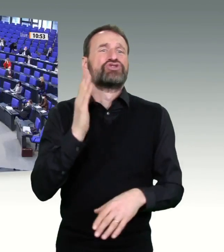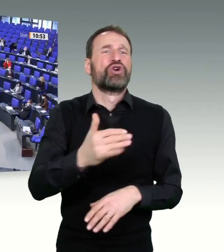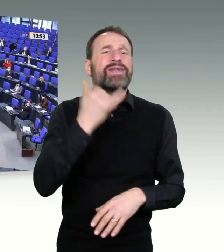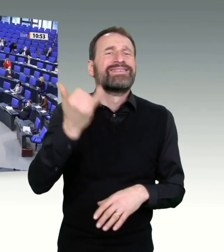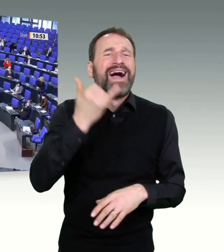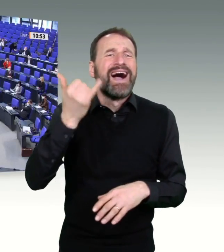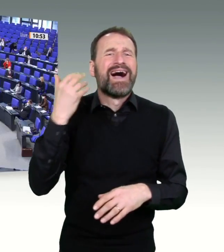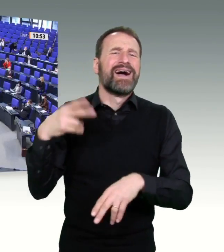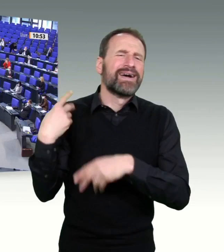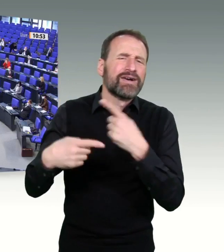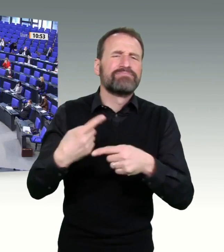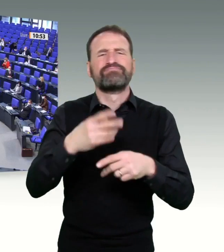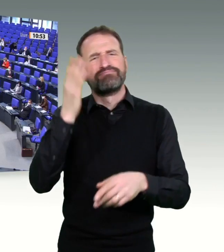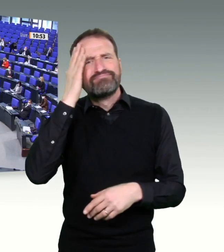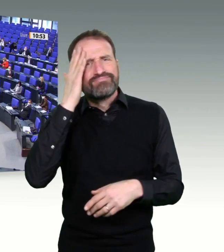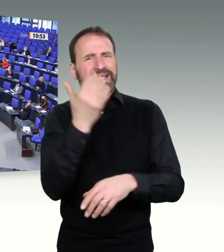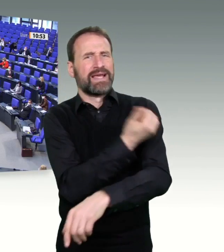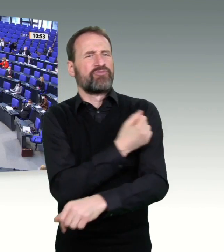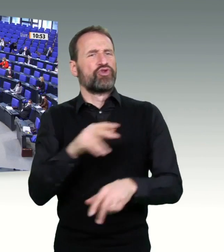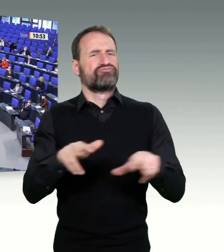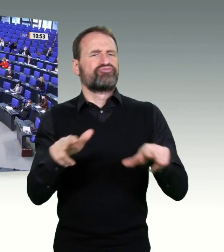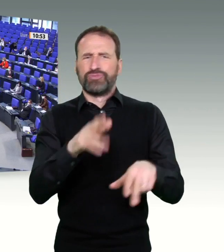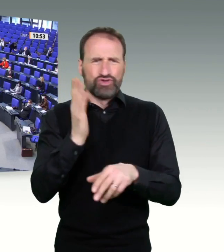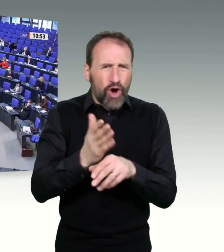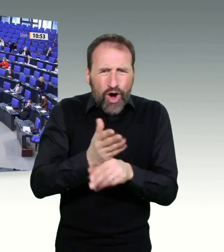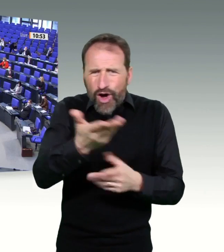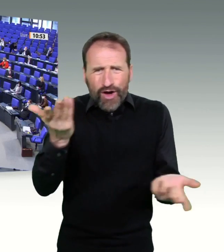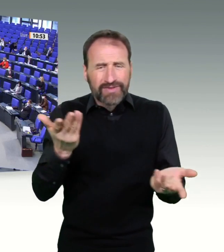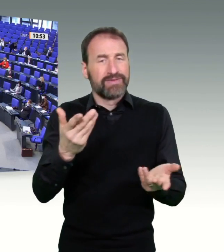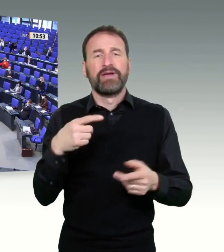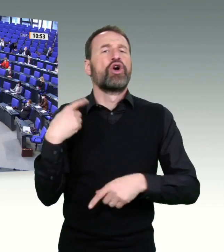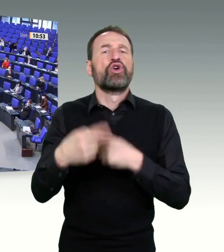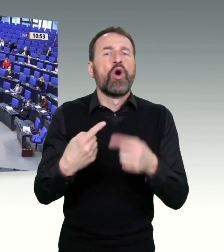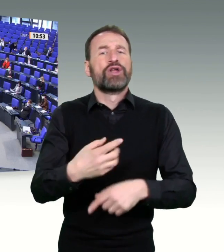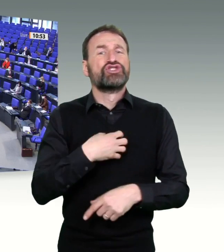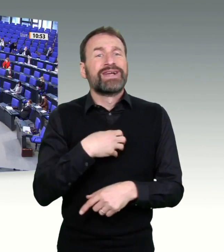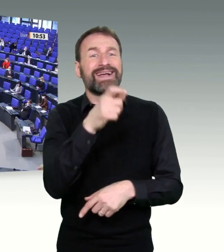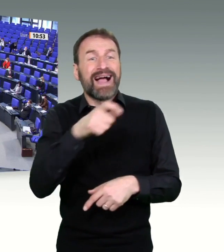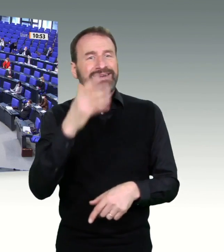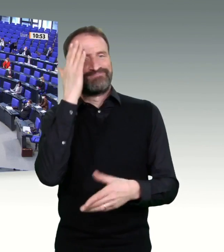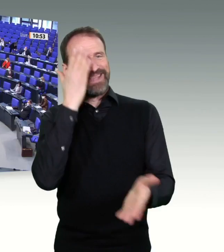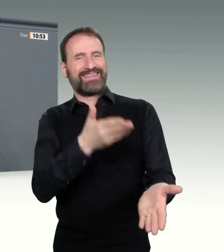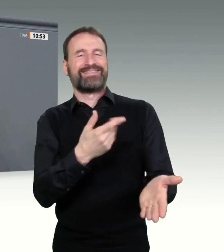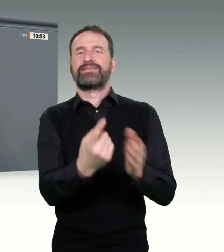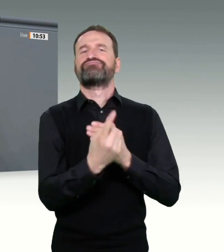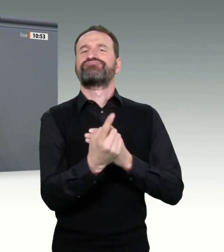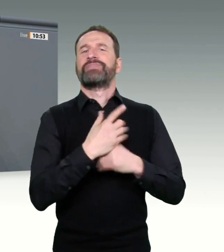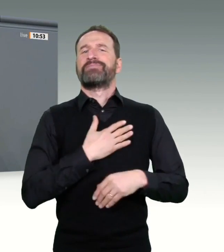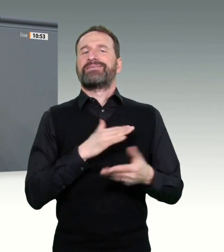Vergütung, es geht um Lieferstruktur, es geht um Dokumentation und so weiter und so fort. Das sind die Sachen, die jetzt anstehen. Die